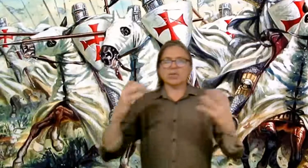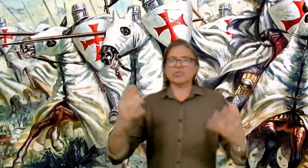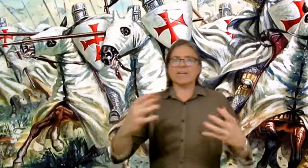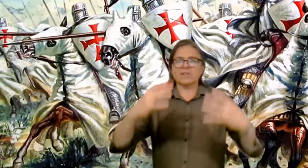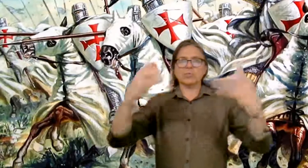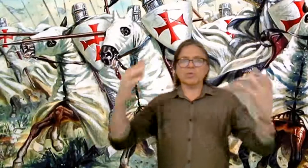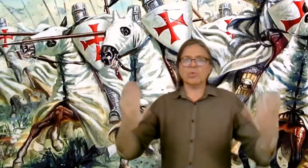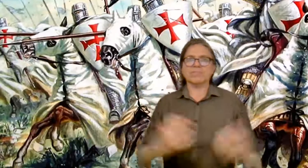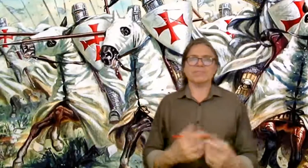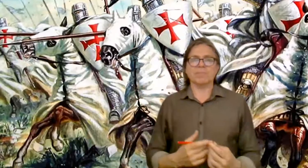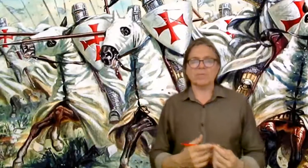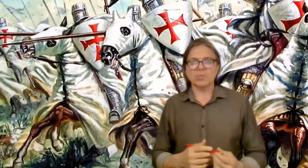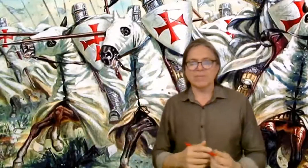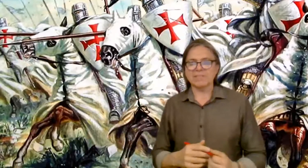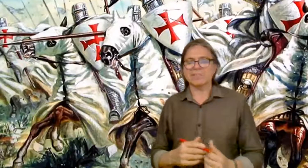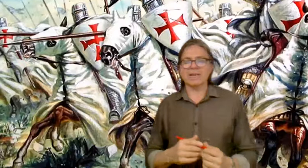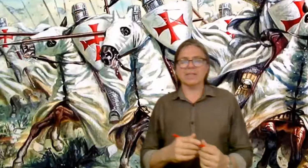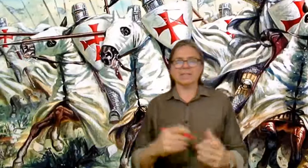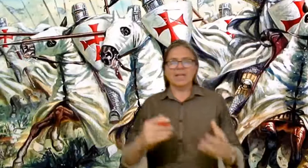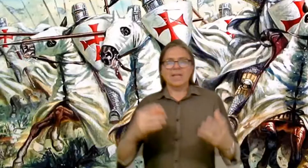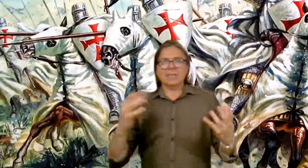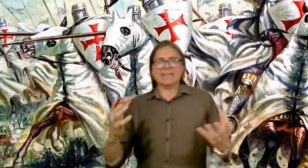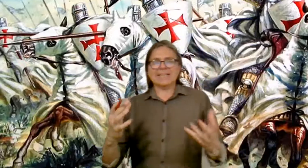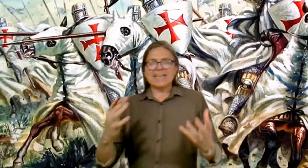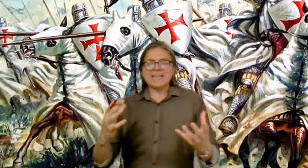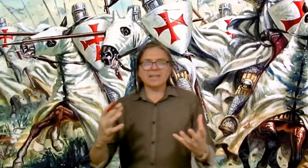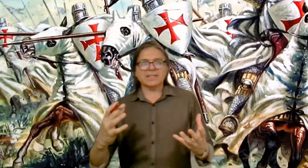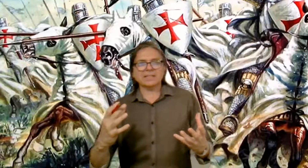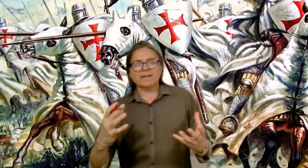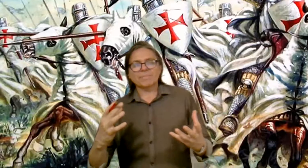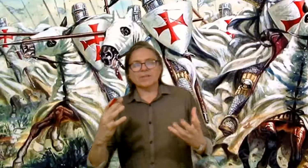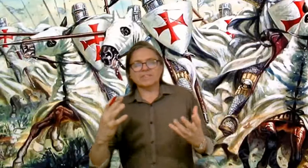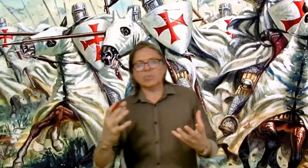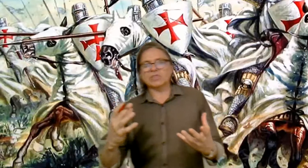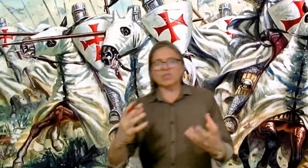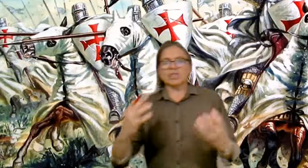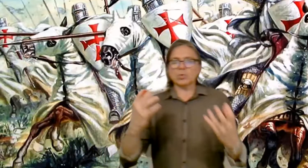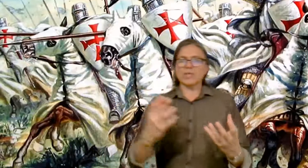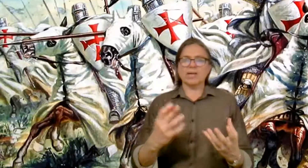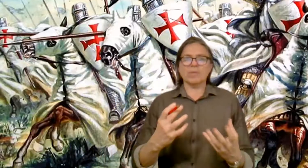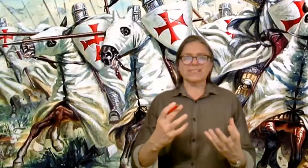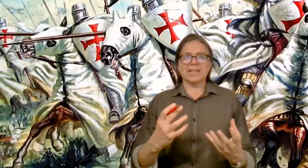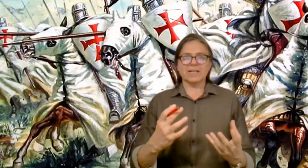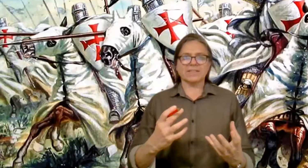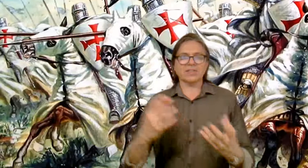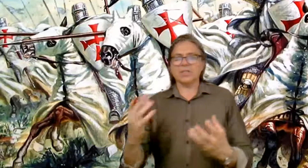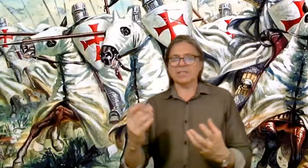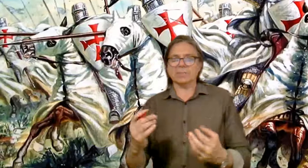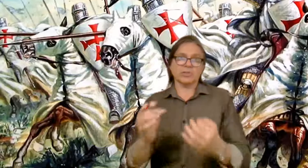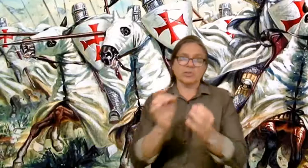cruzadas, como nos muestra esta pintura a mis espaldas, porque finirá esa situación de rutas comerciales hacia Oriente, por eso